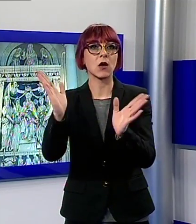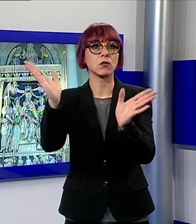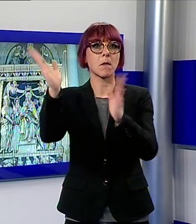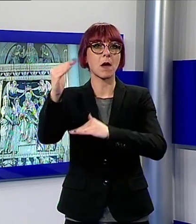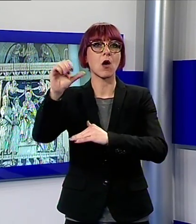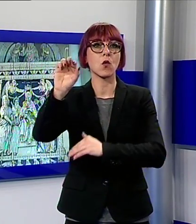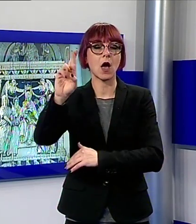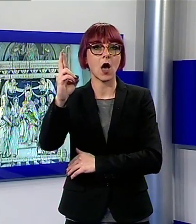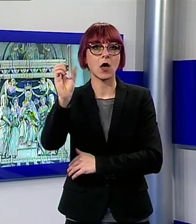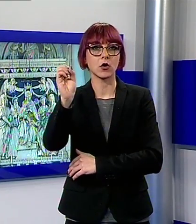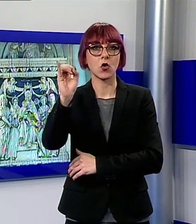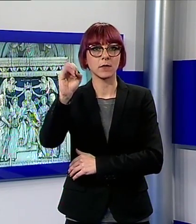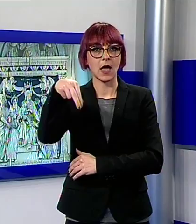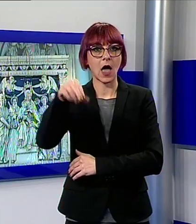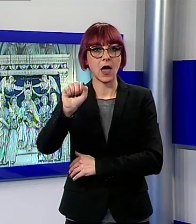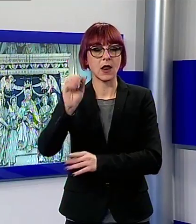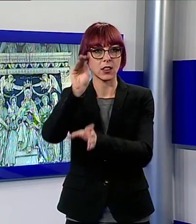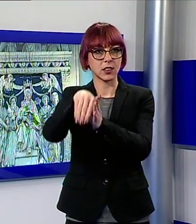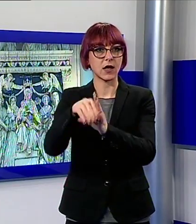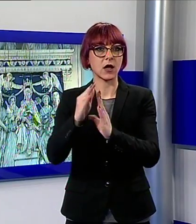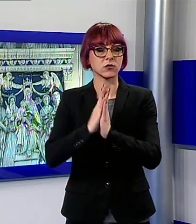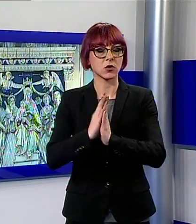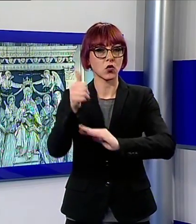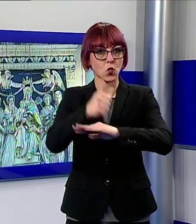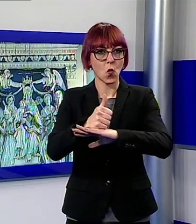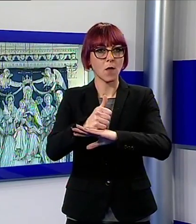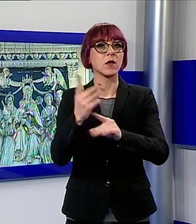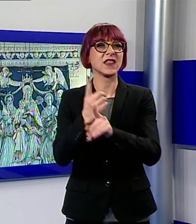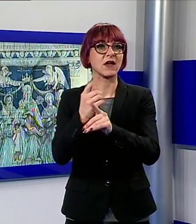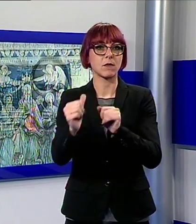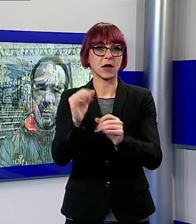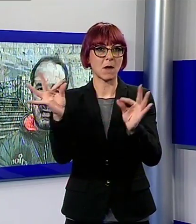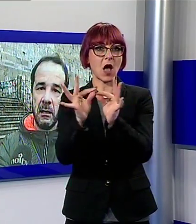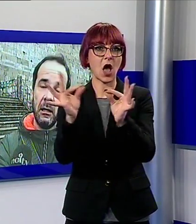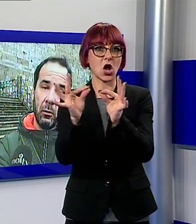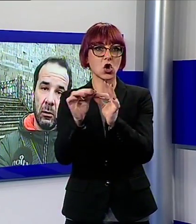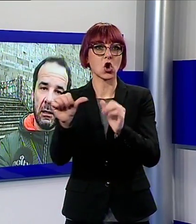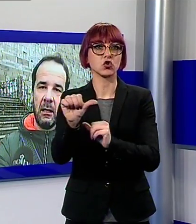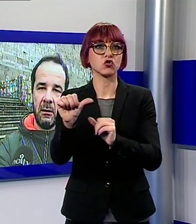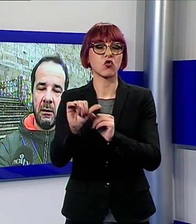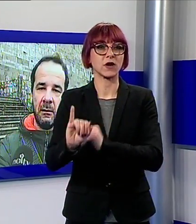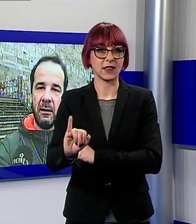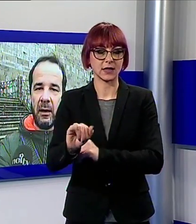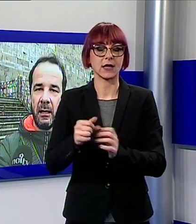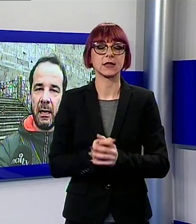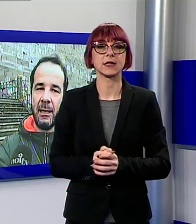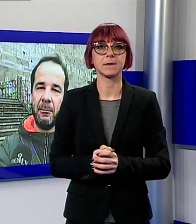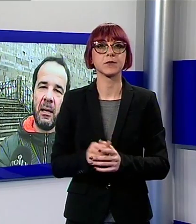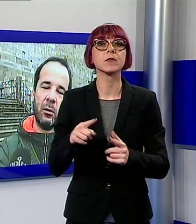all'interno del Duomo da concordare con la superintendenza dei beni culturali inoltre da fare anche l'impianto